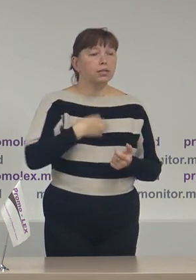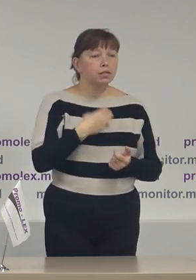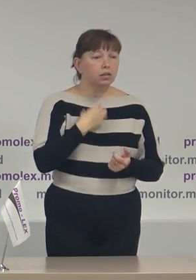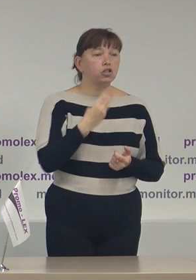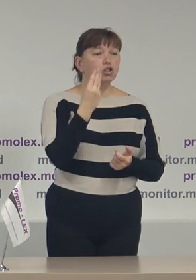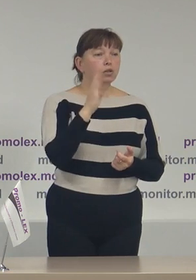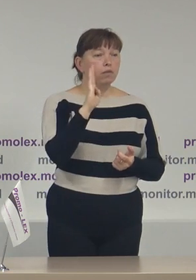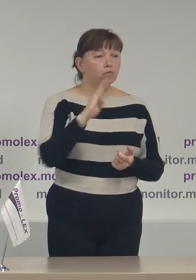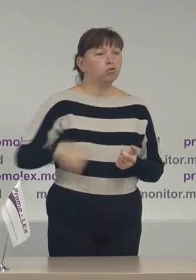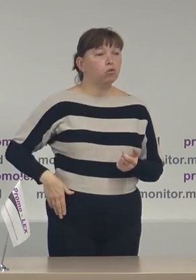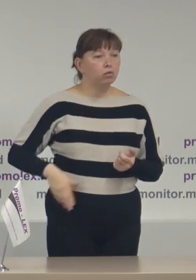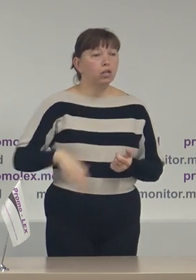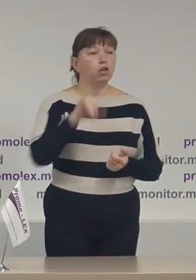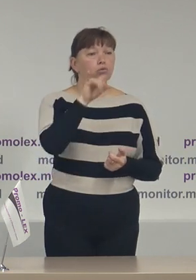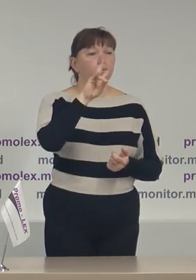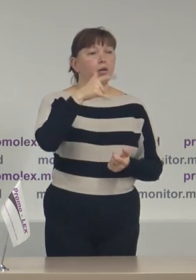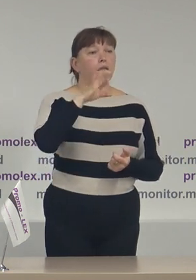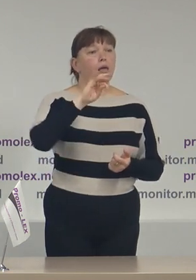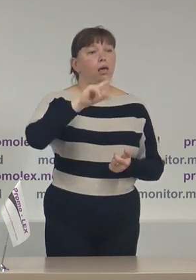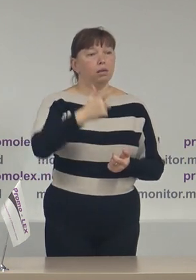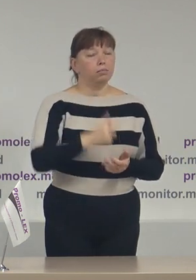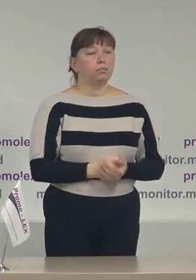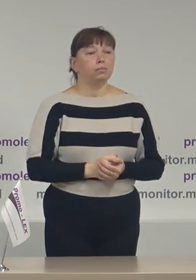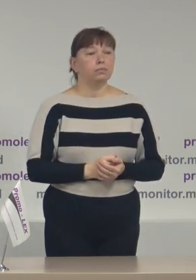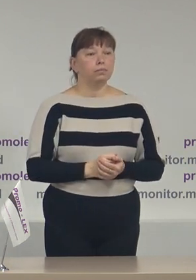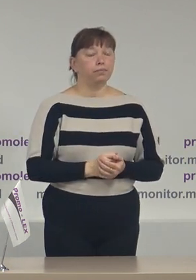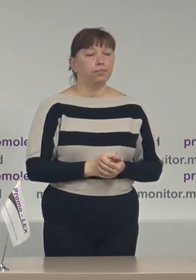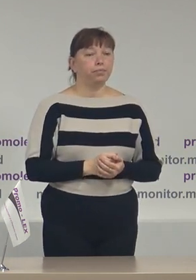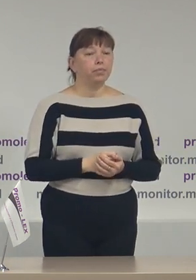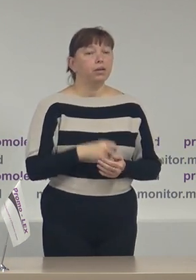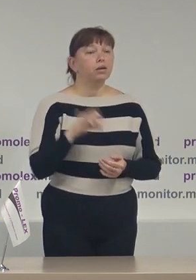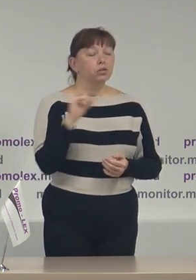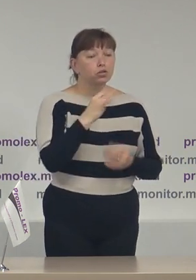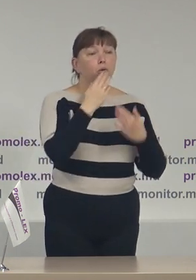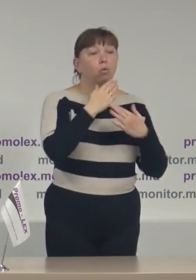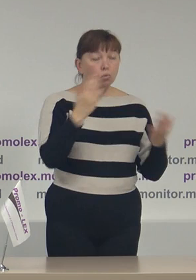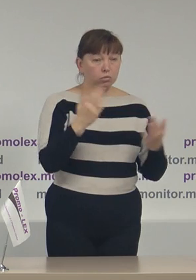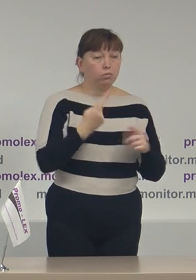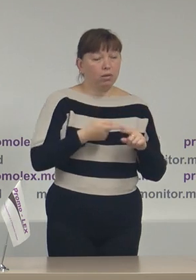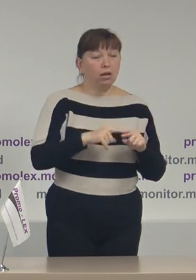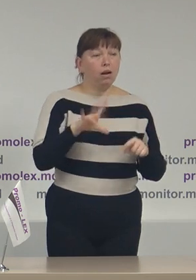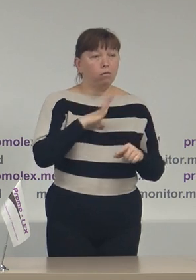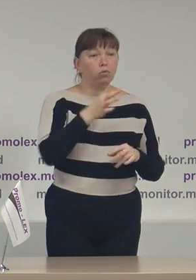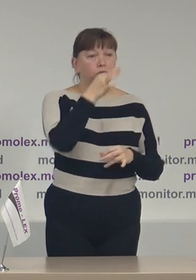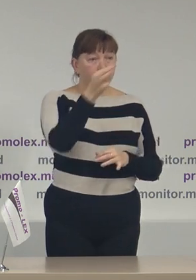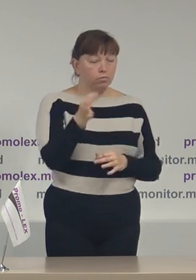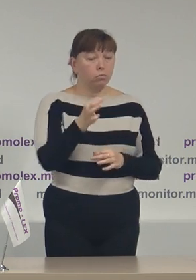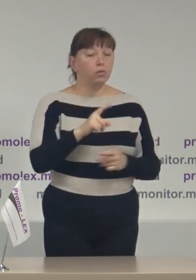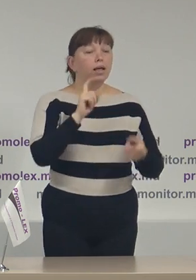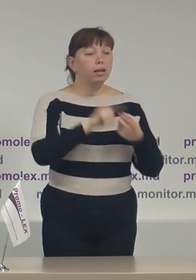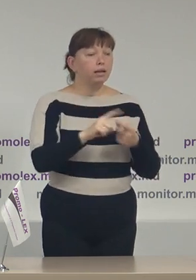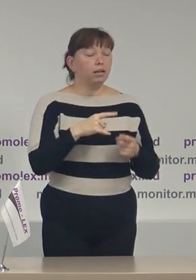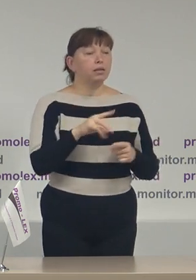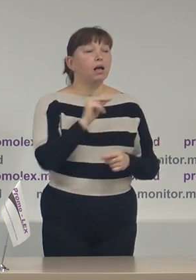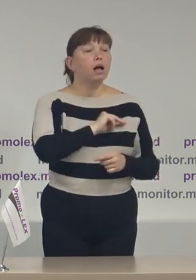Ștefan Voda Șoldănești Ungheni și ultimul aspect la care aș fi vrut să atragă atenție legat de